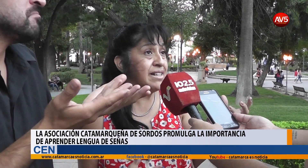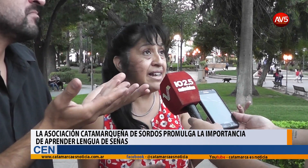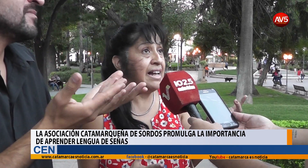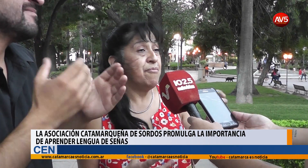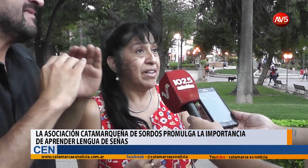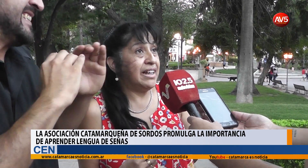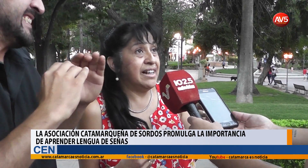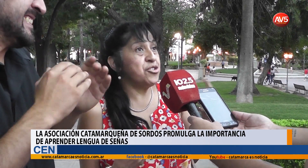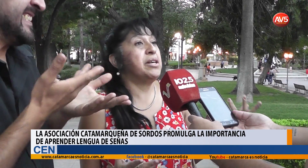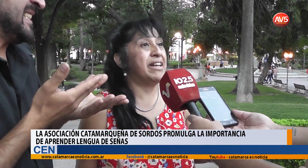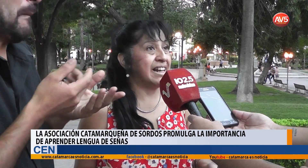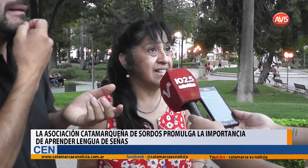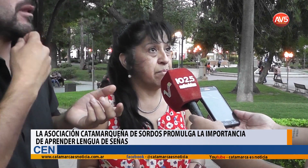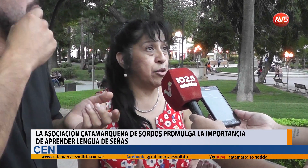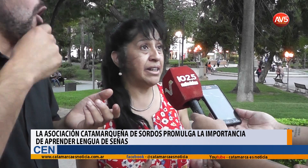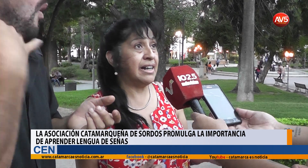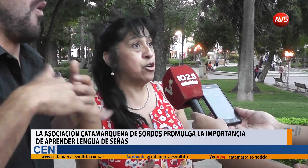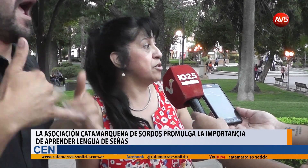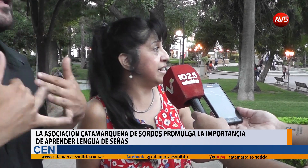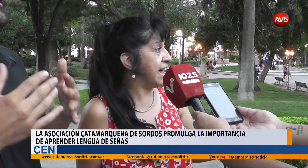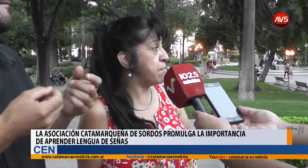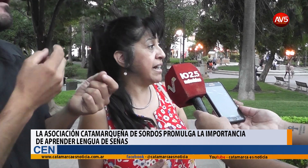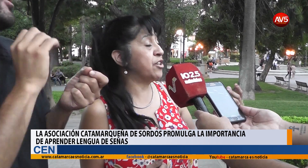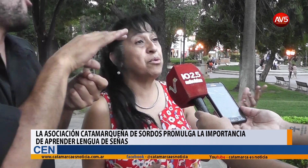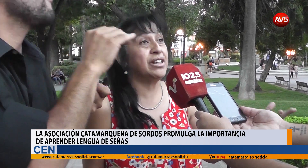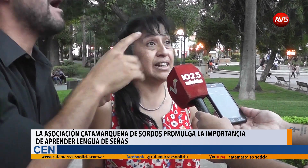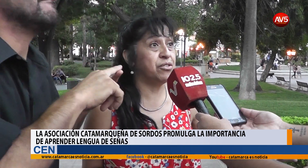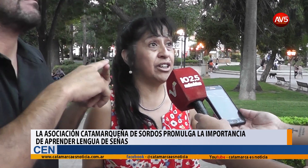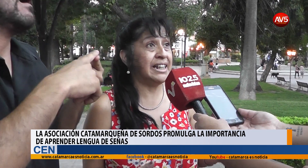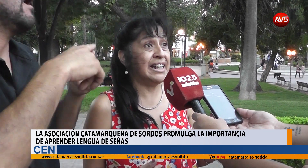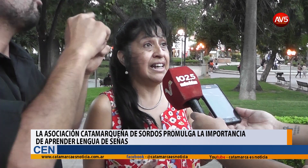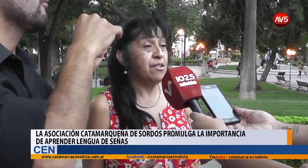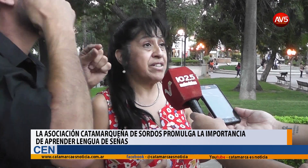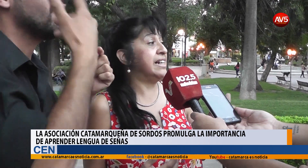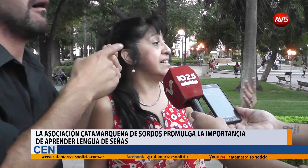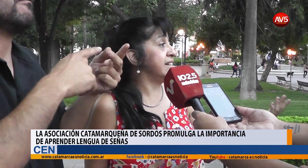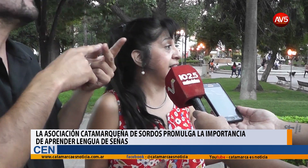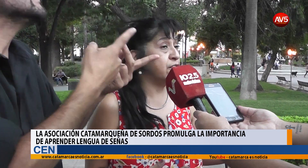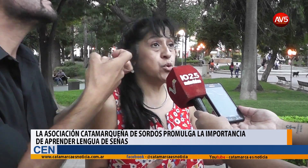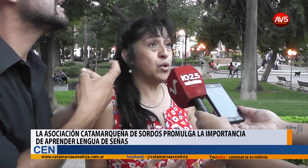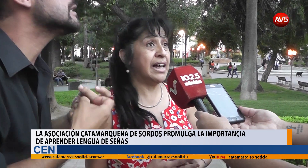sea en casos de emergencia, preguntarle cómo se llama, qué número de teléfono tiene, si necesita ayuda,